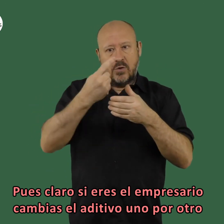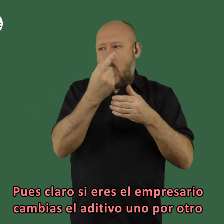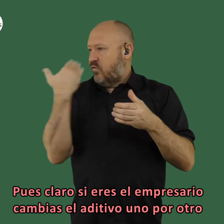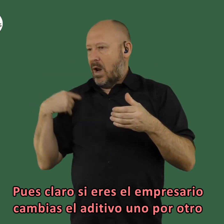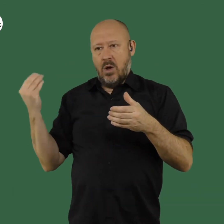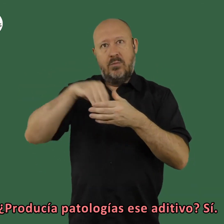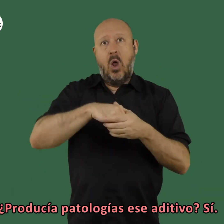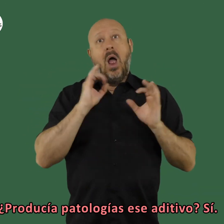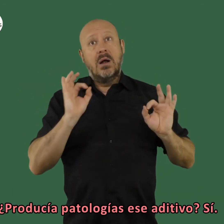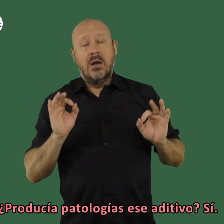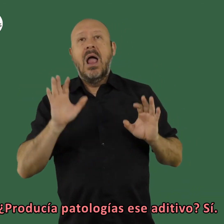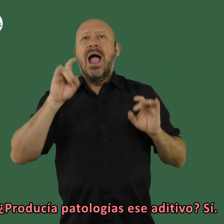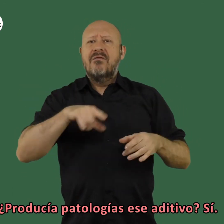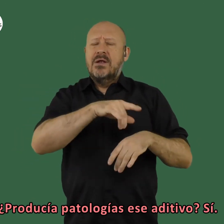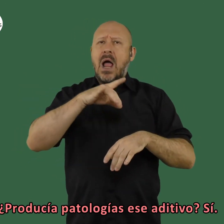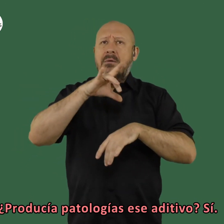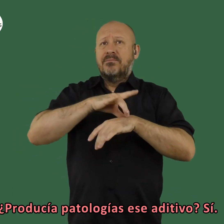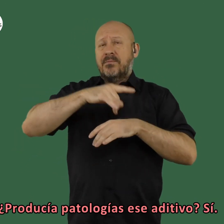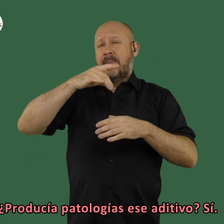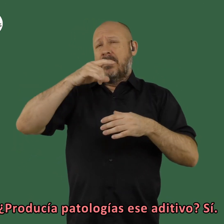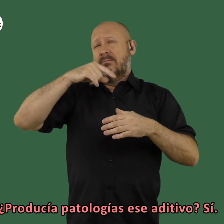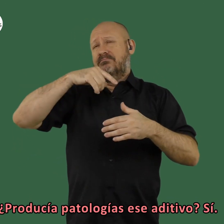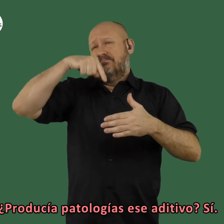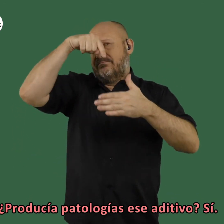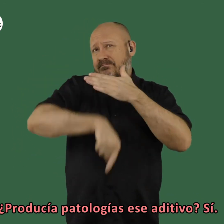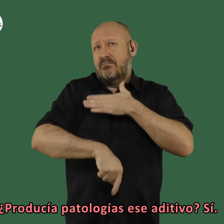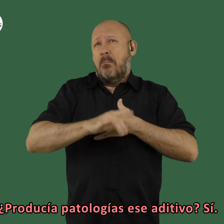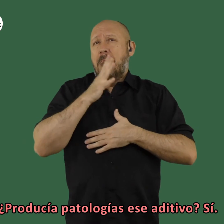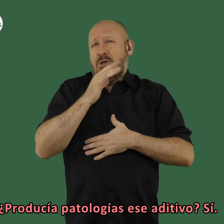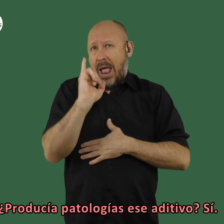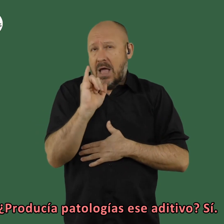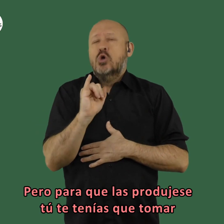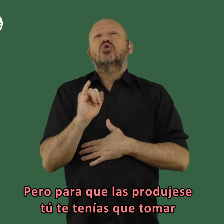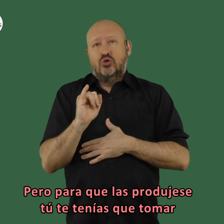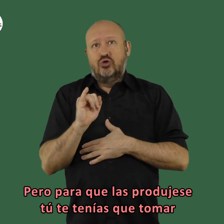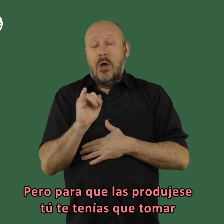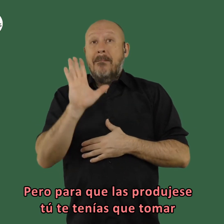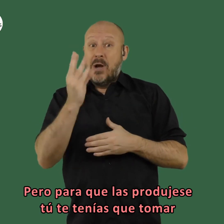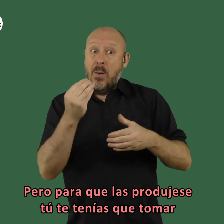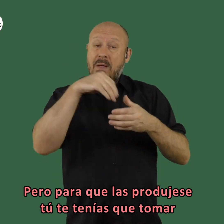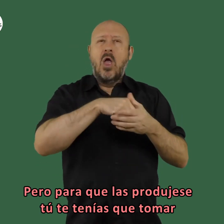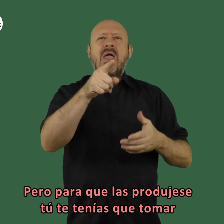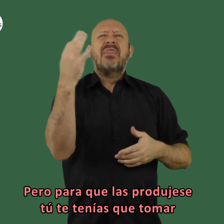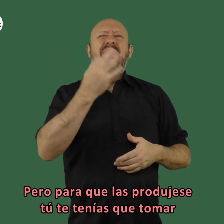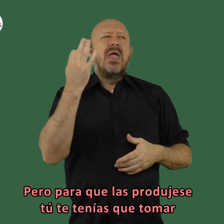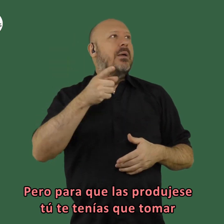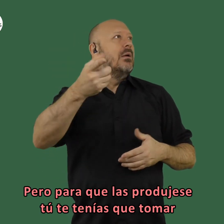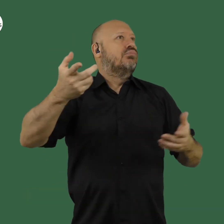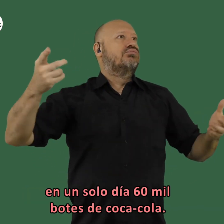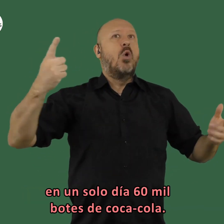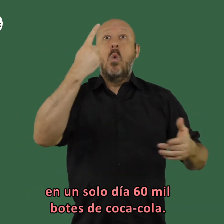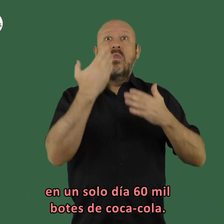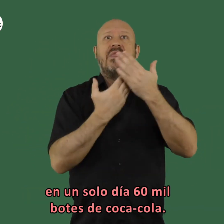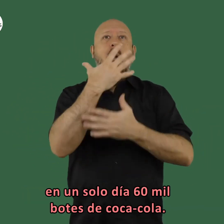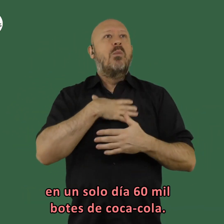cambia el aditivo uno por otro producía patologías ese aditivo sí pero para que las produjeses tú te